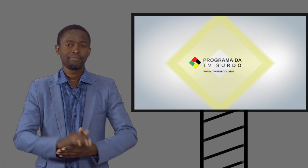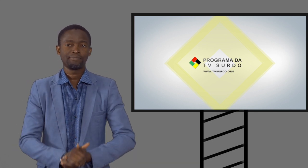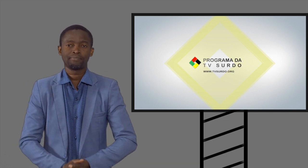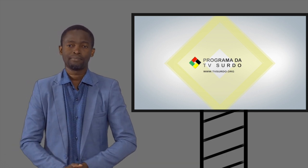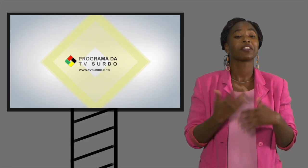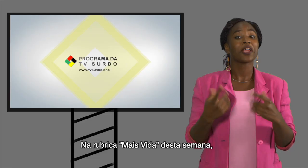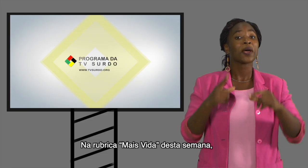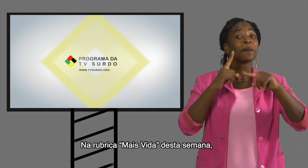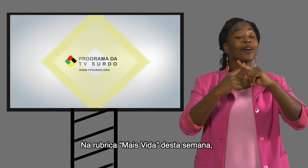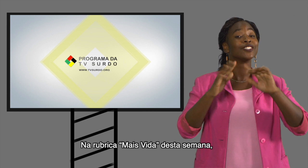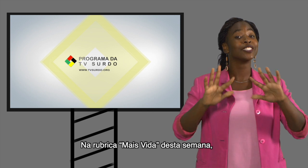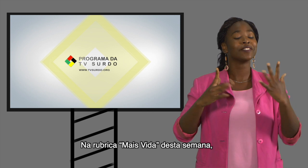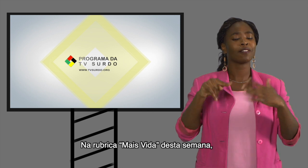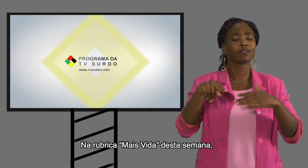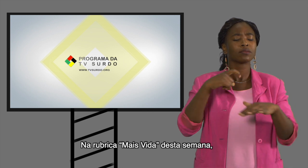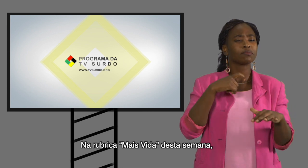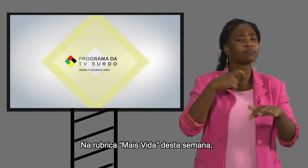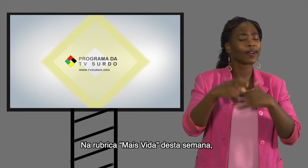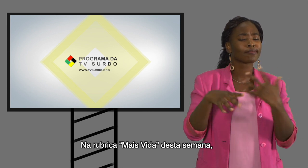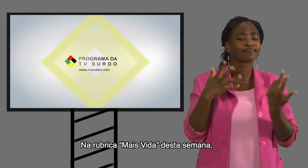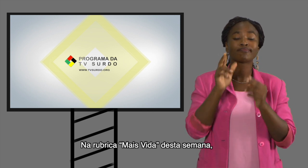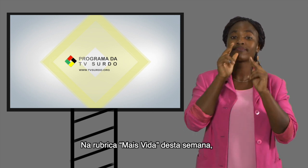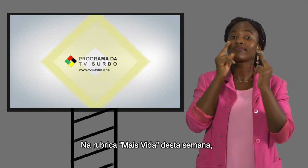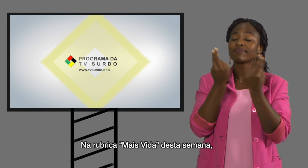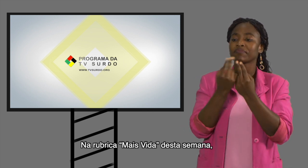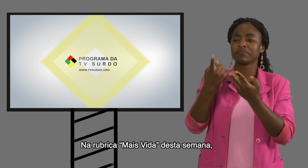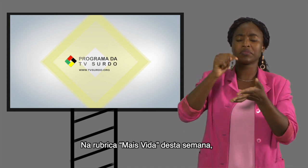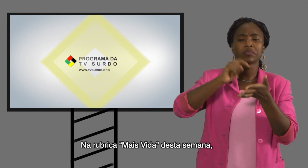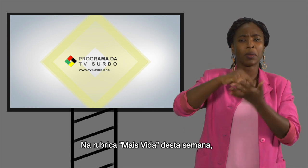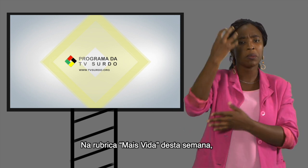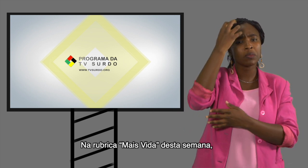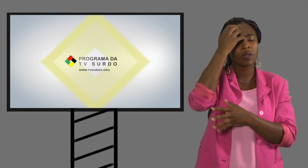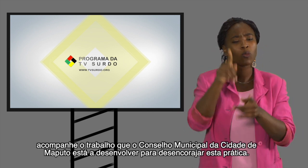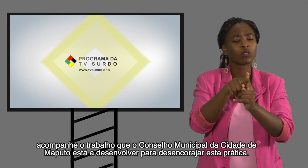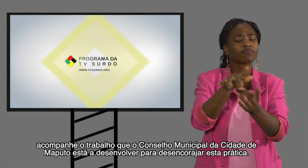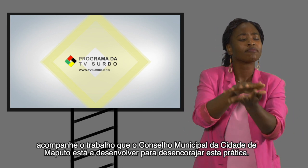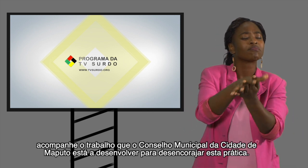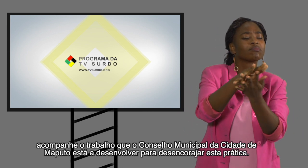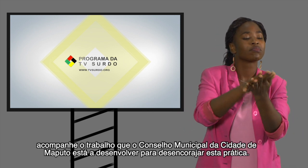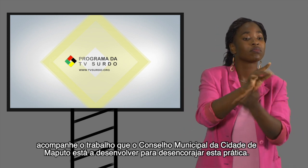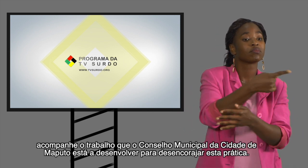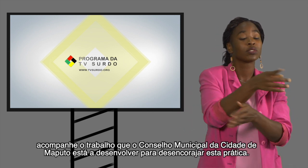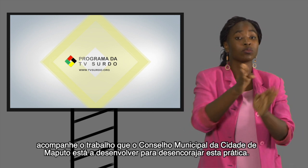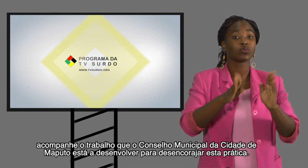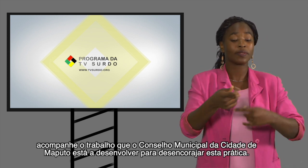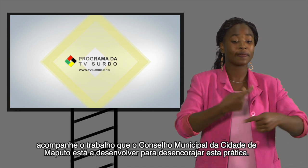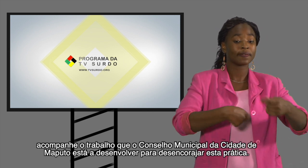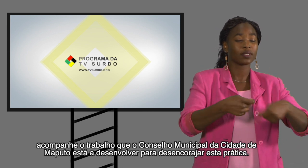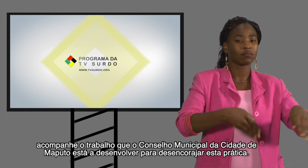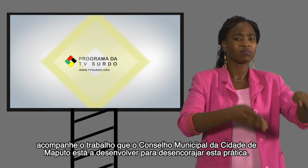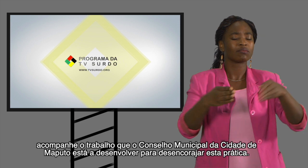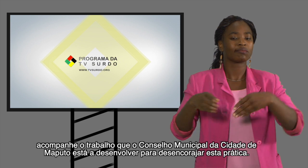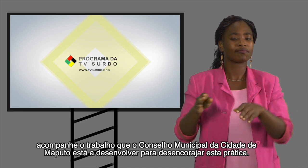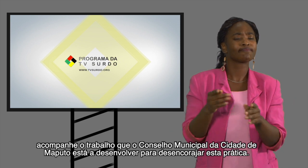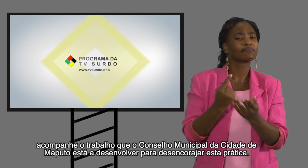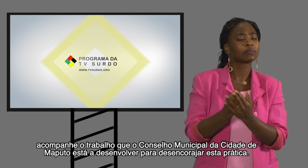Na rubrica Mais Vida desta semana, acompanhe o trabalho que o Conselho Municipal da cidade de Maputo está a